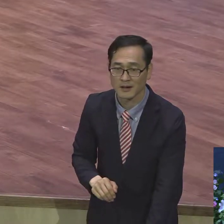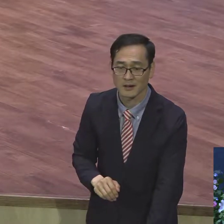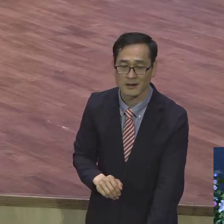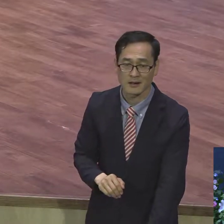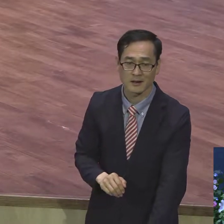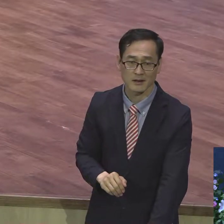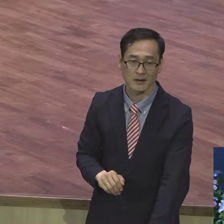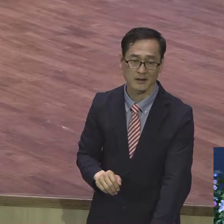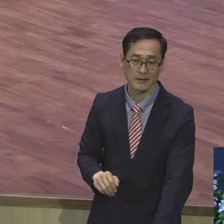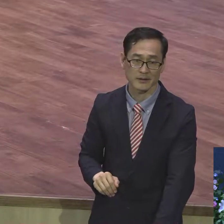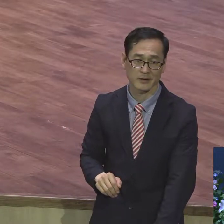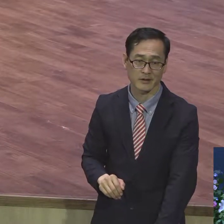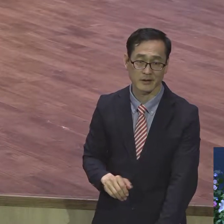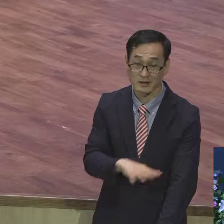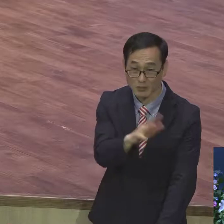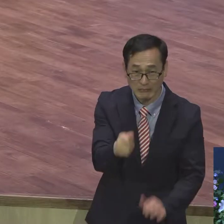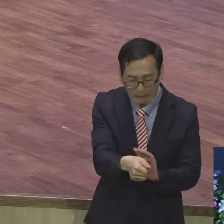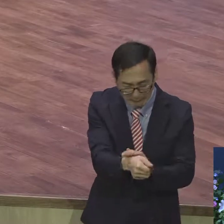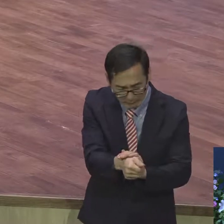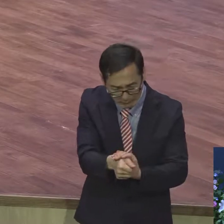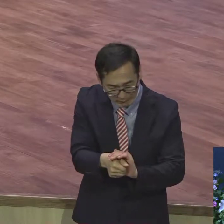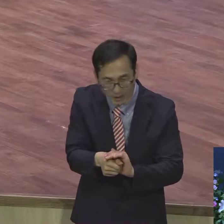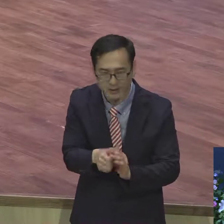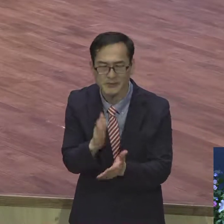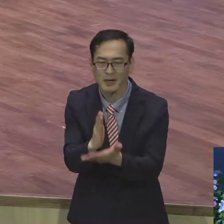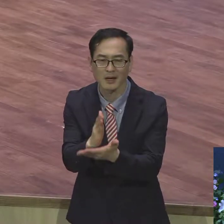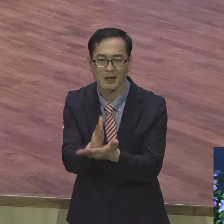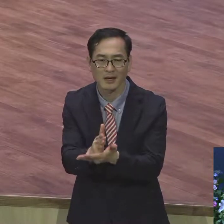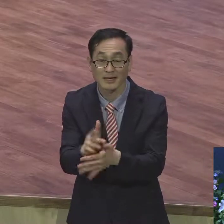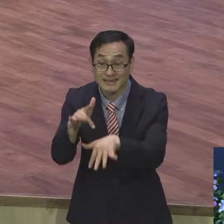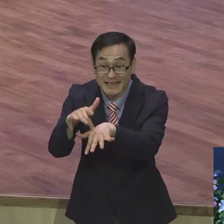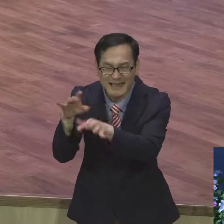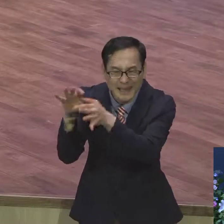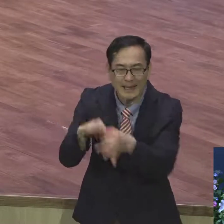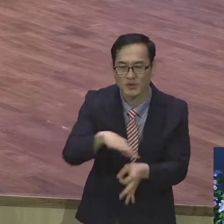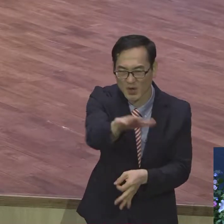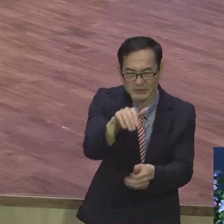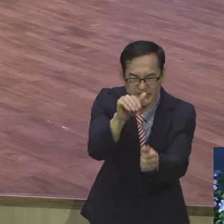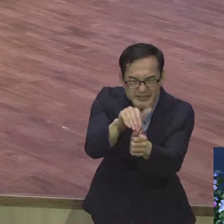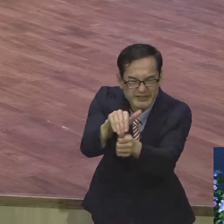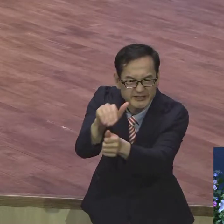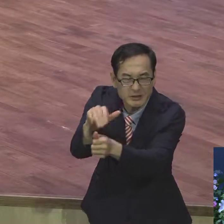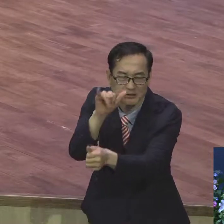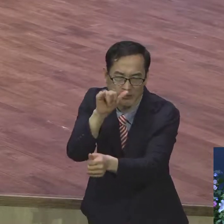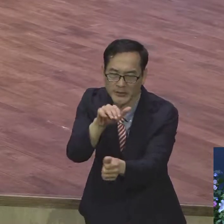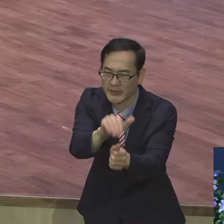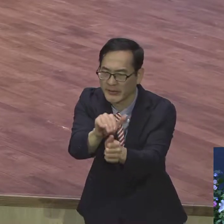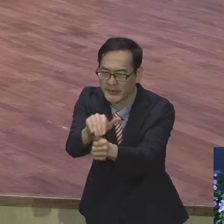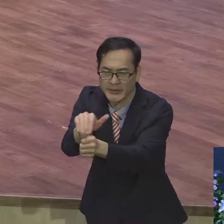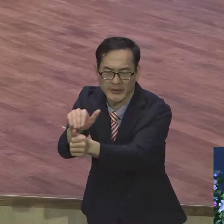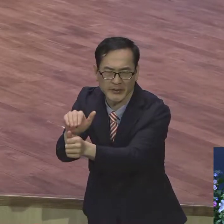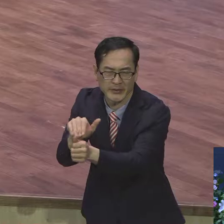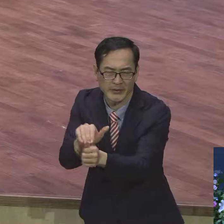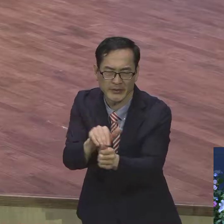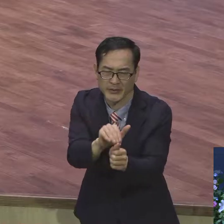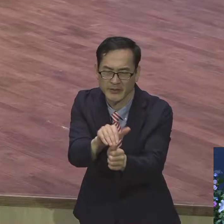우리 뒤죽으면 안 돼요. 영적으로 사단이 계속 공격합니다. 공격합니다. 이런 저는 공격합니다. 네가 무슨